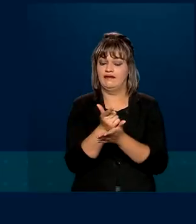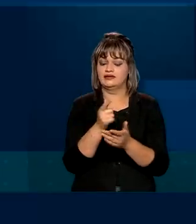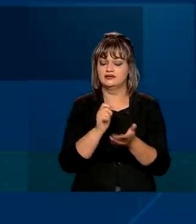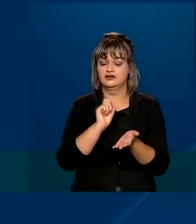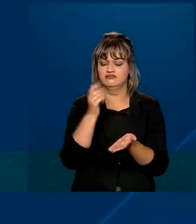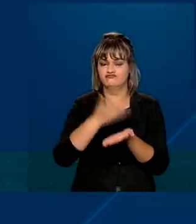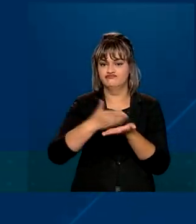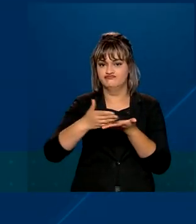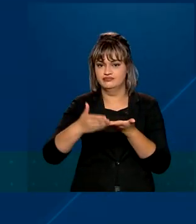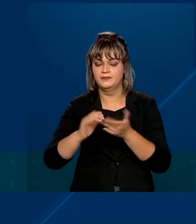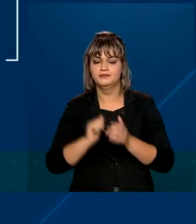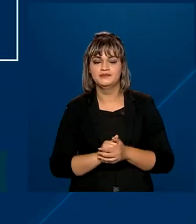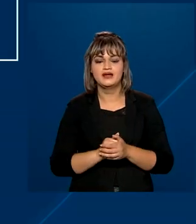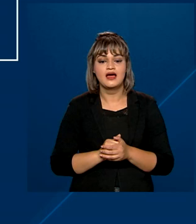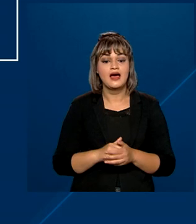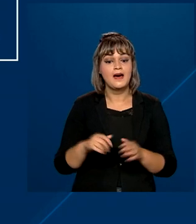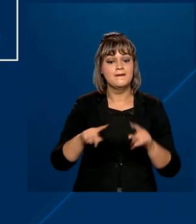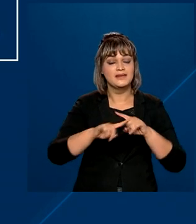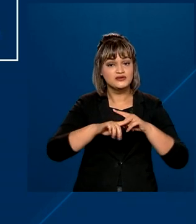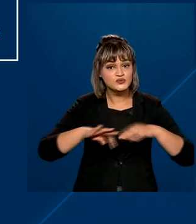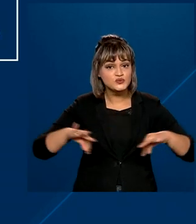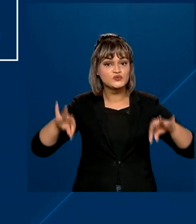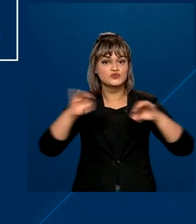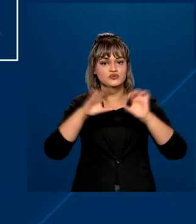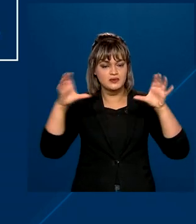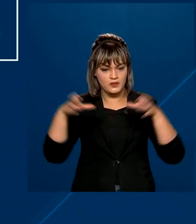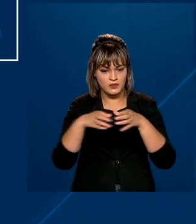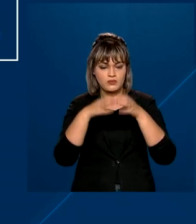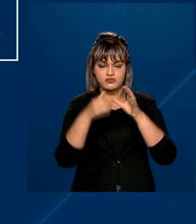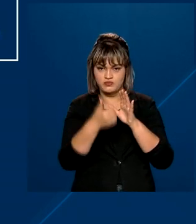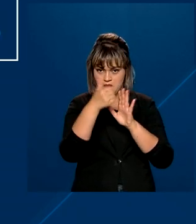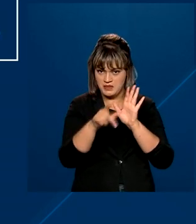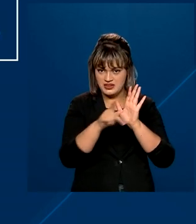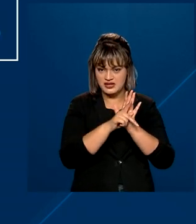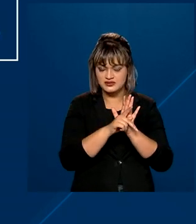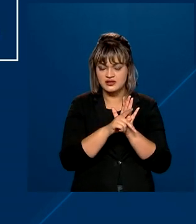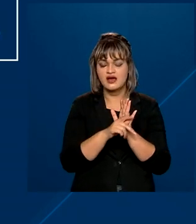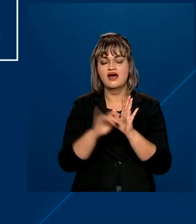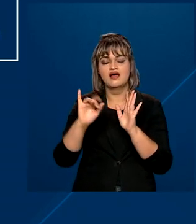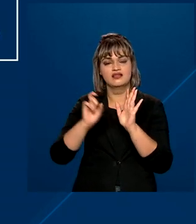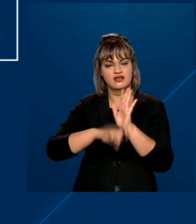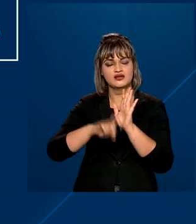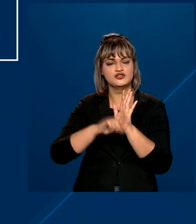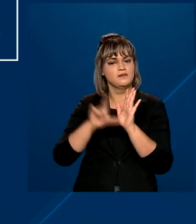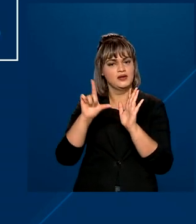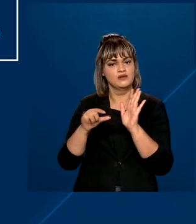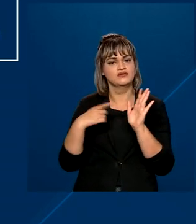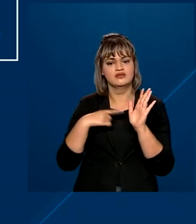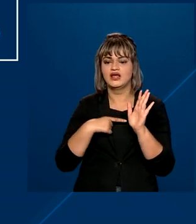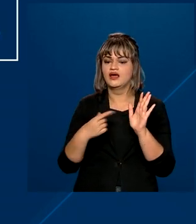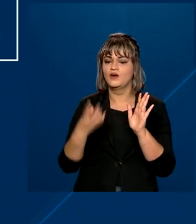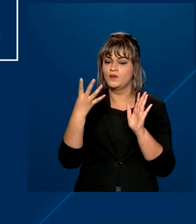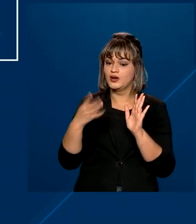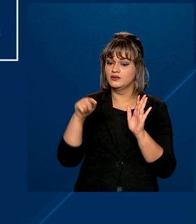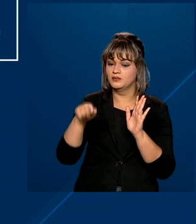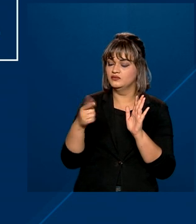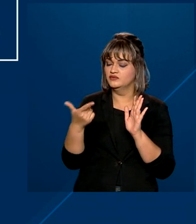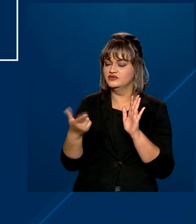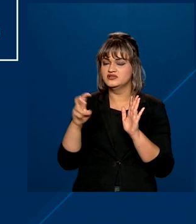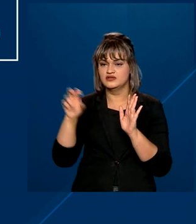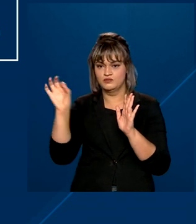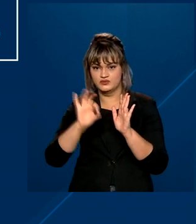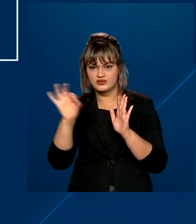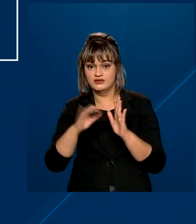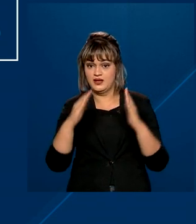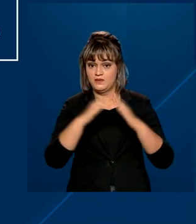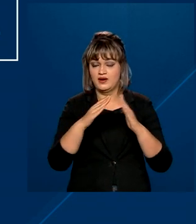Agora, todos os enquadrados no grupo 1 vão pagar a menor taxa, 4,25% para